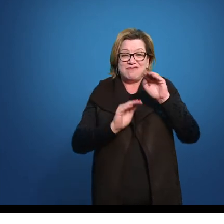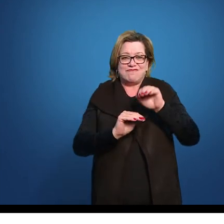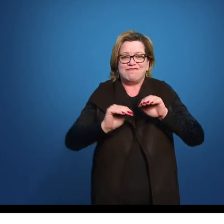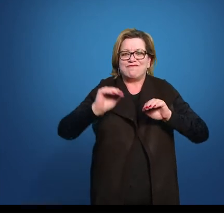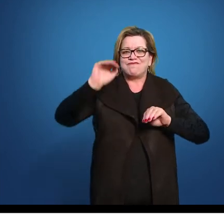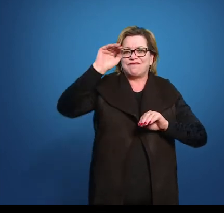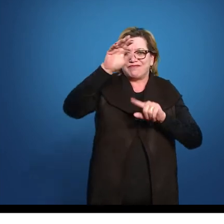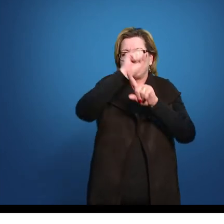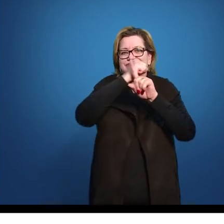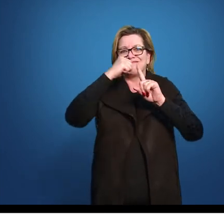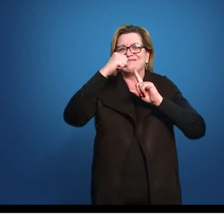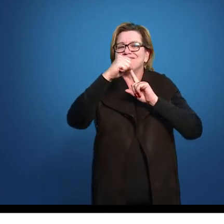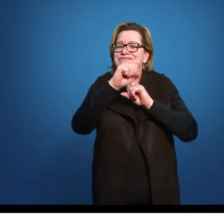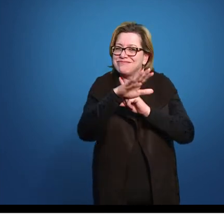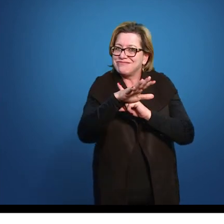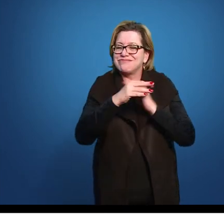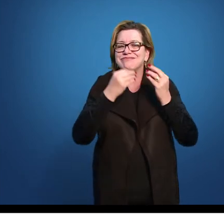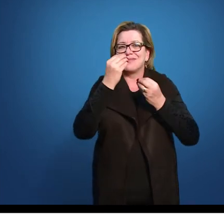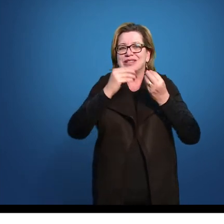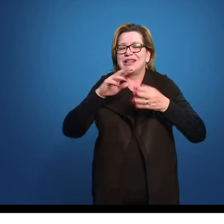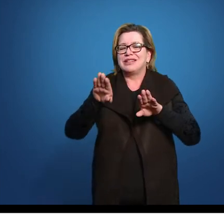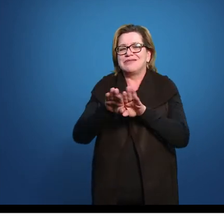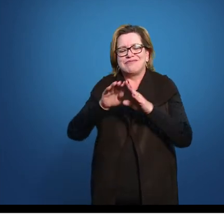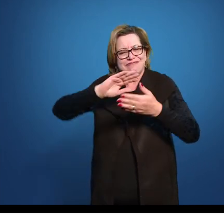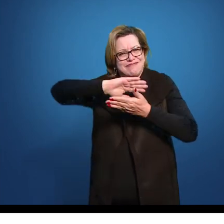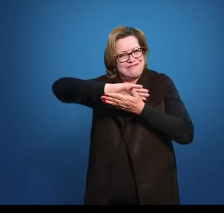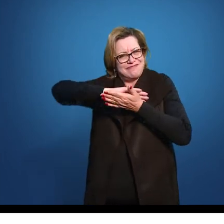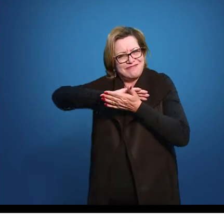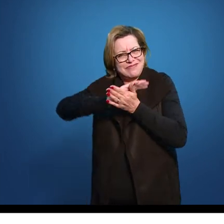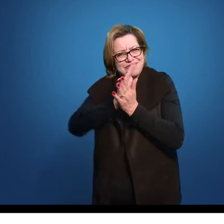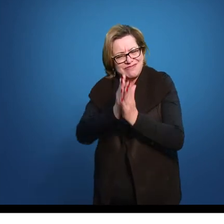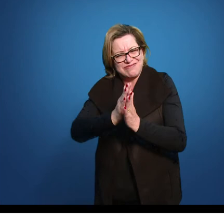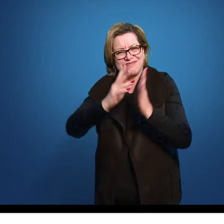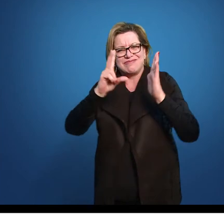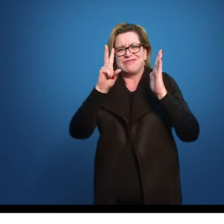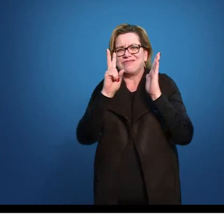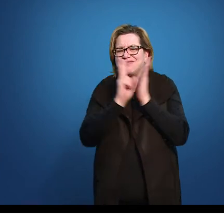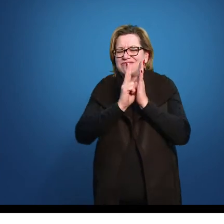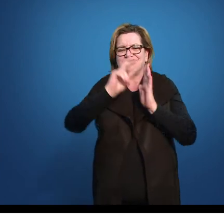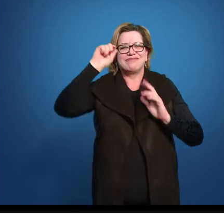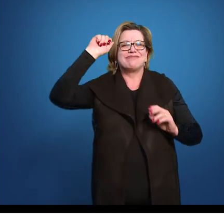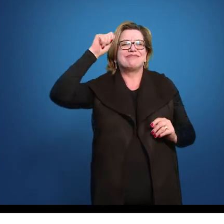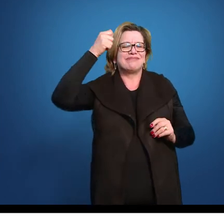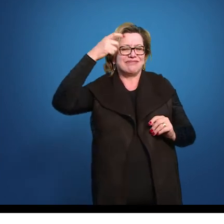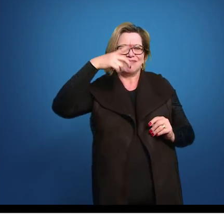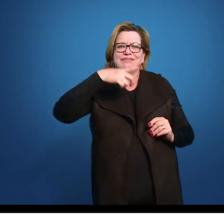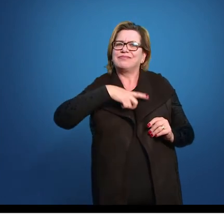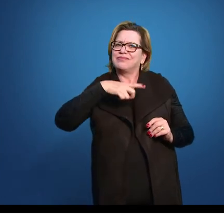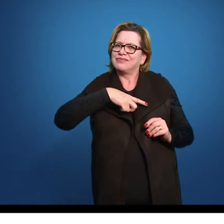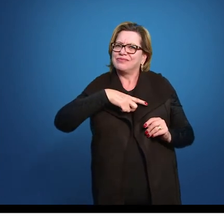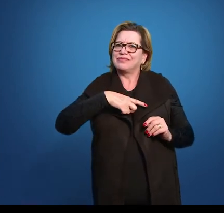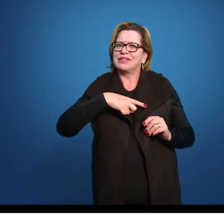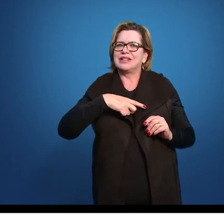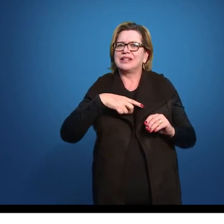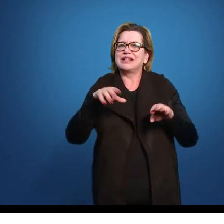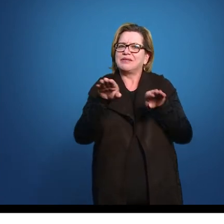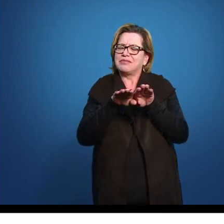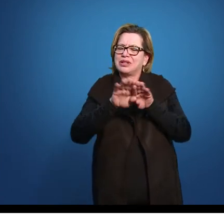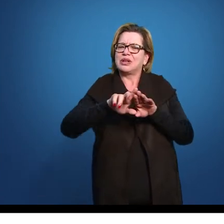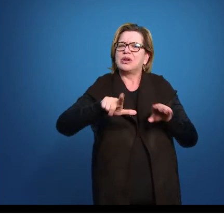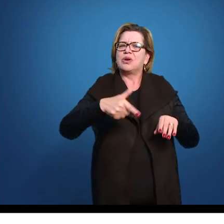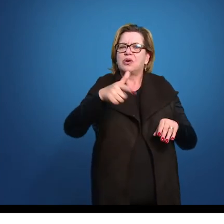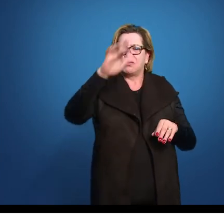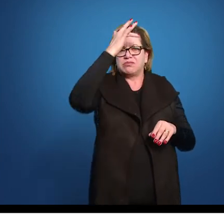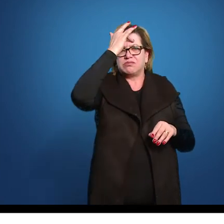Que já havia Muita opressão Dos povos indígenas E dos negros Principalmente Uma outra pessoa Que está bastante